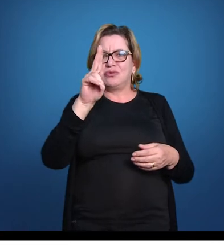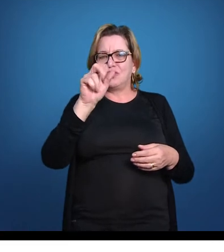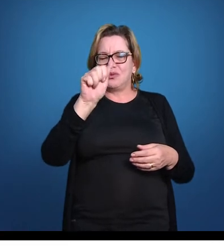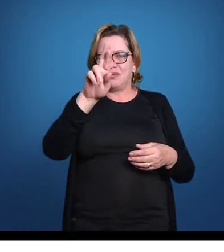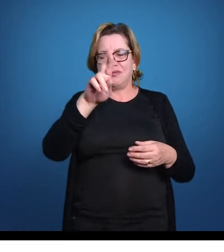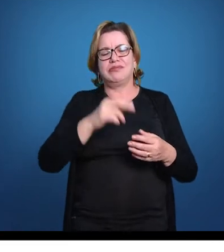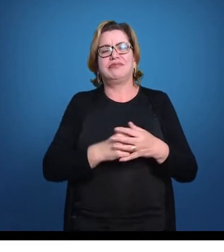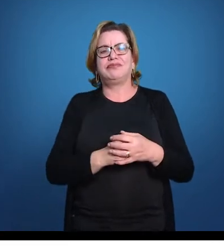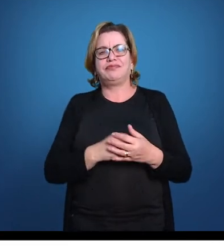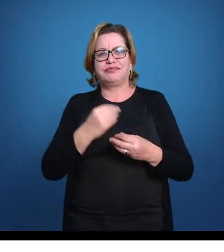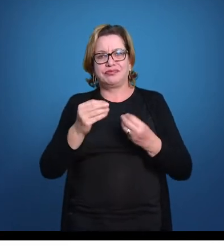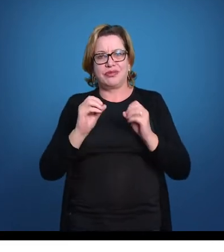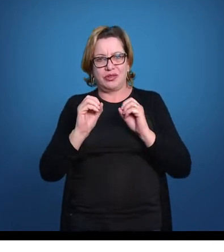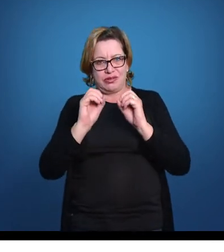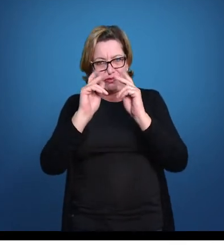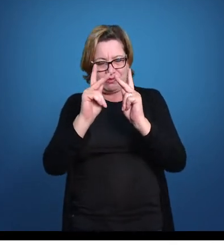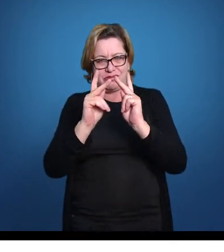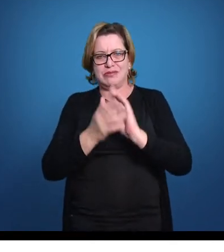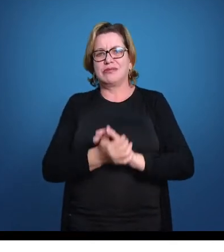fazer isso. Ok?